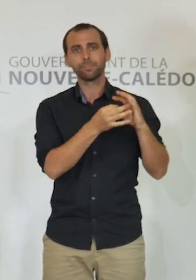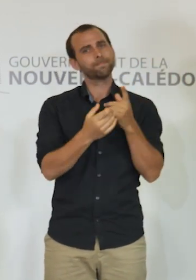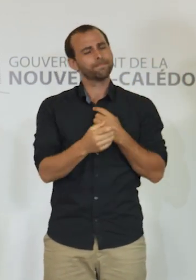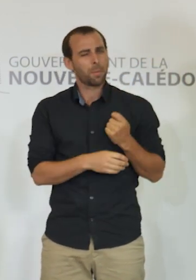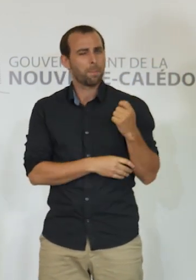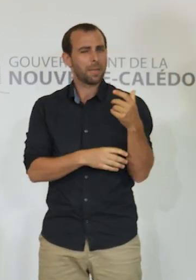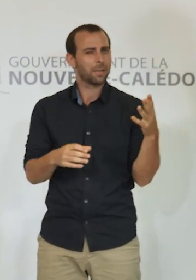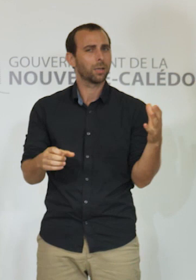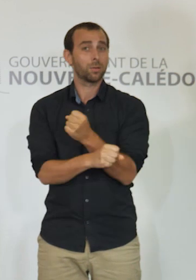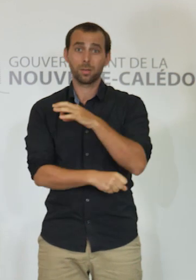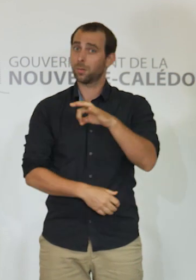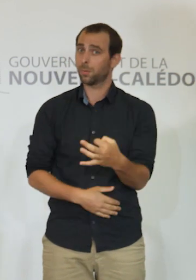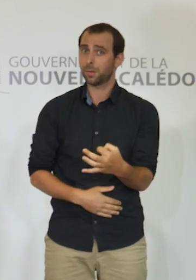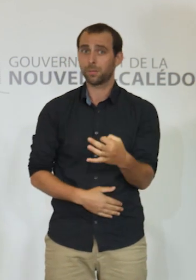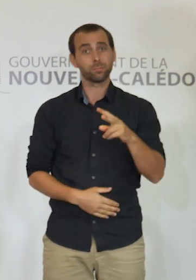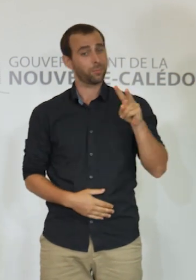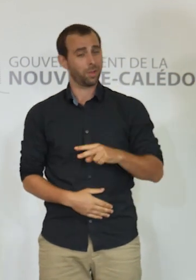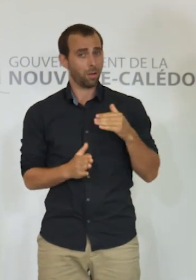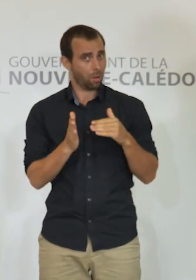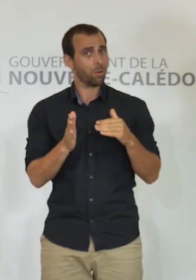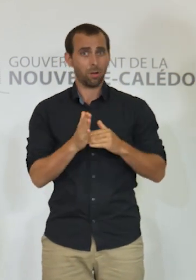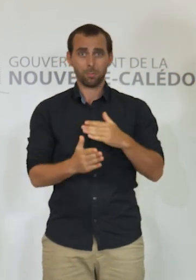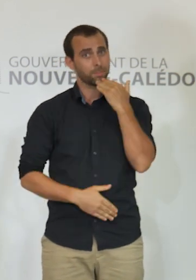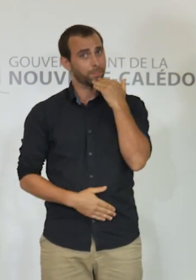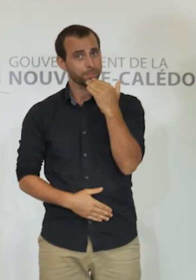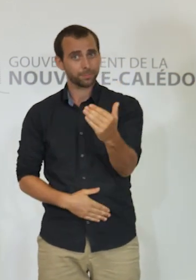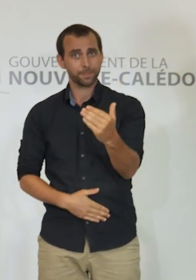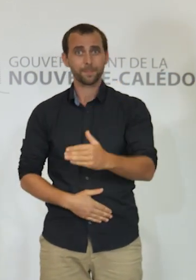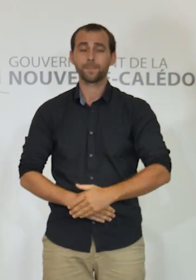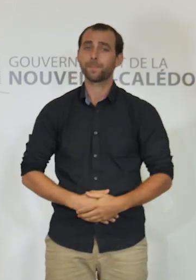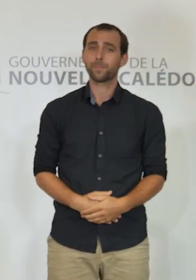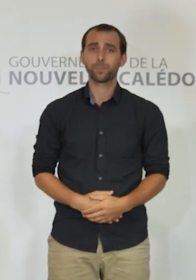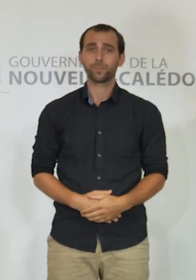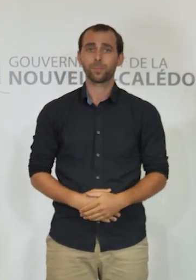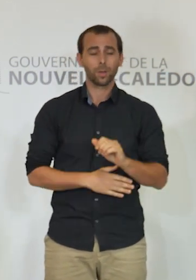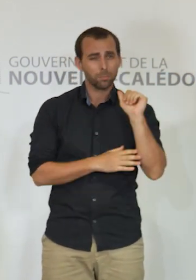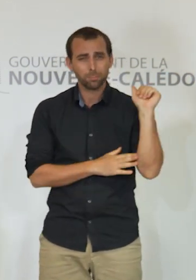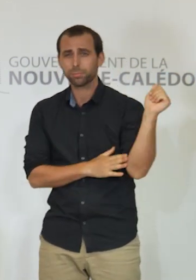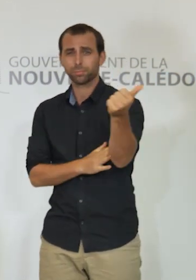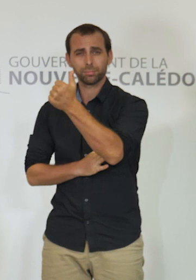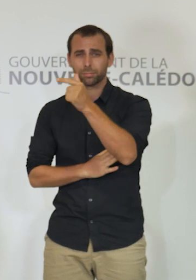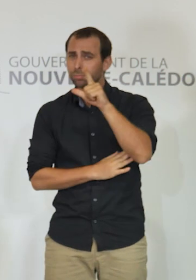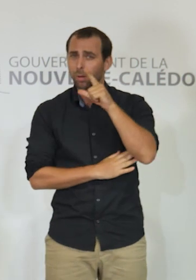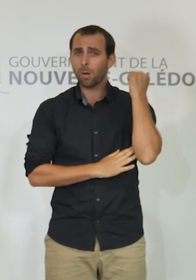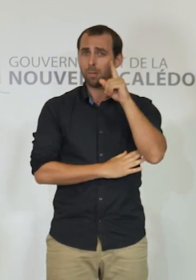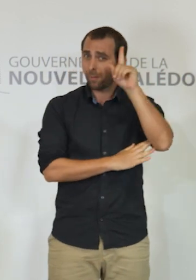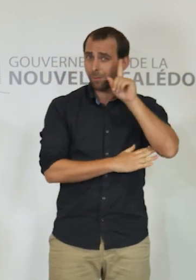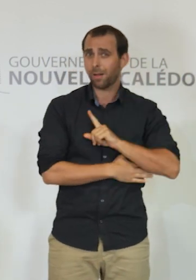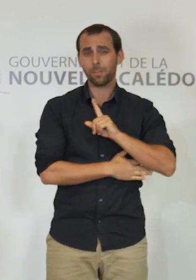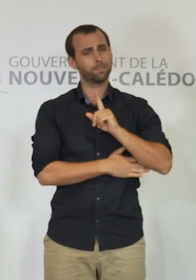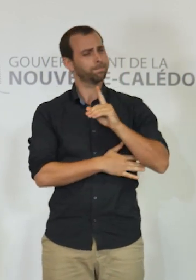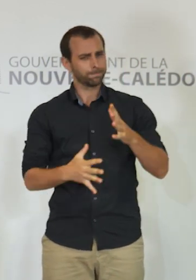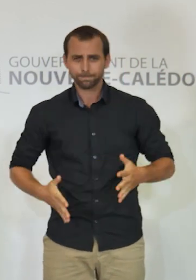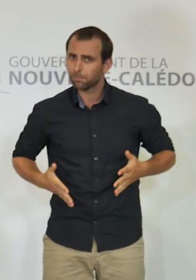Une nouvelle fois, je voudrais vous dire merci. Merci à chacune et à chacun d'entre vous pour votre